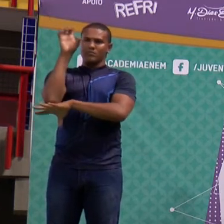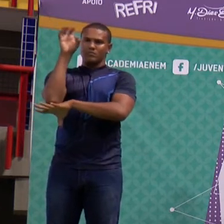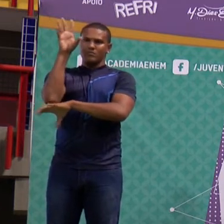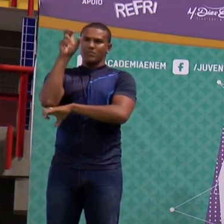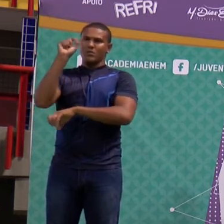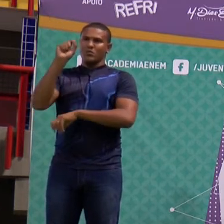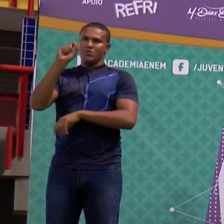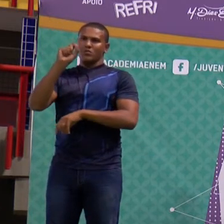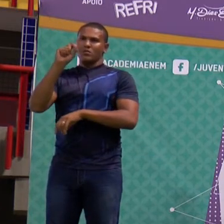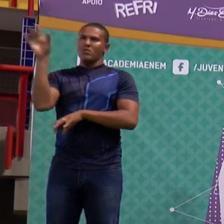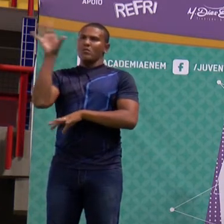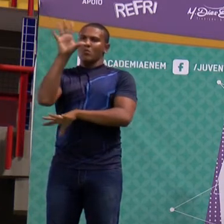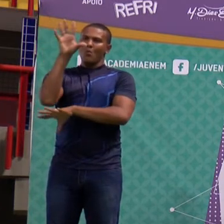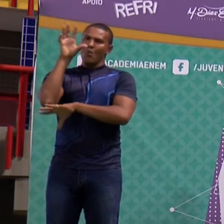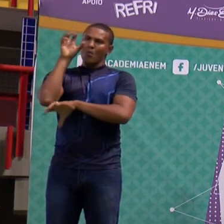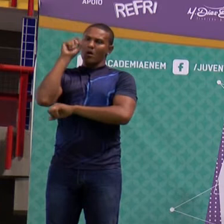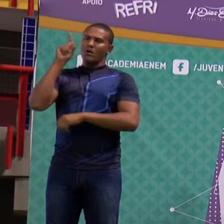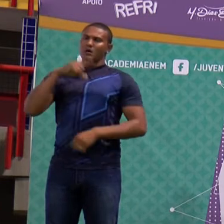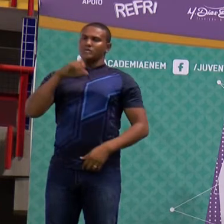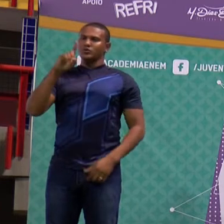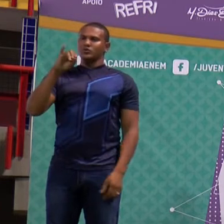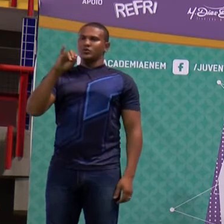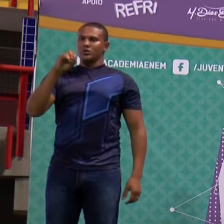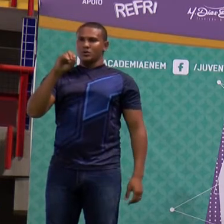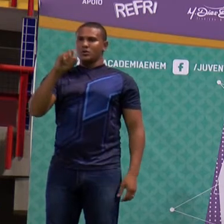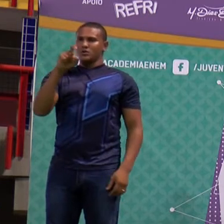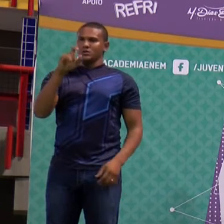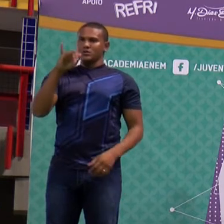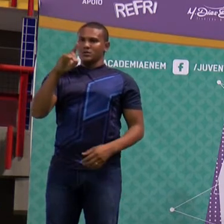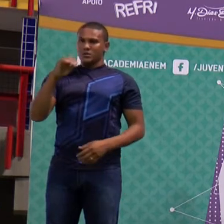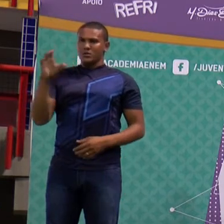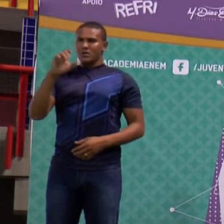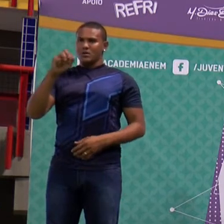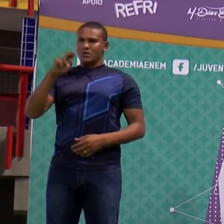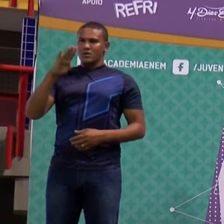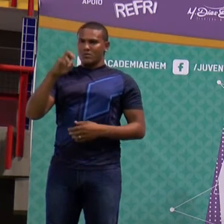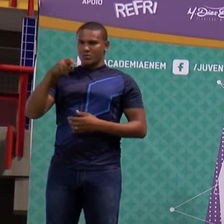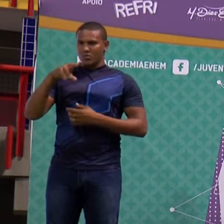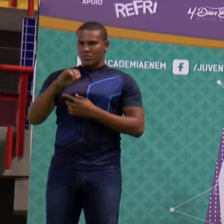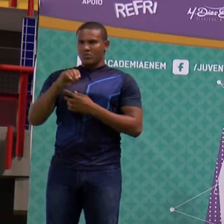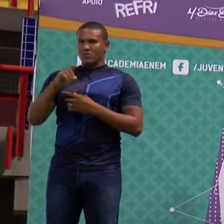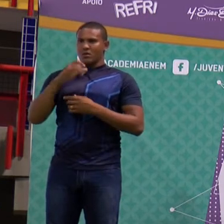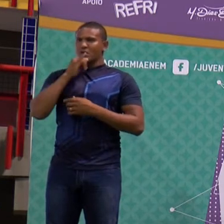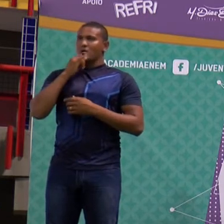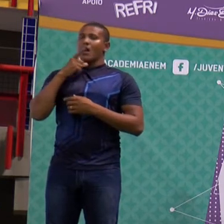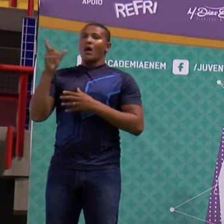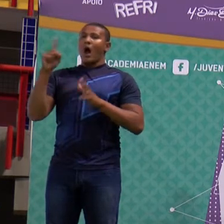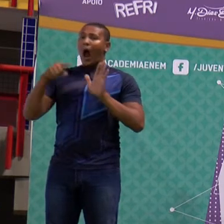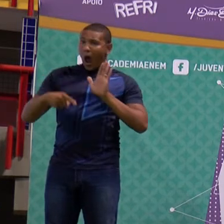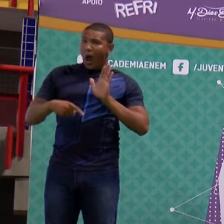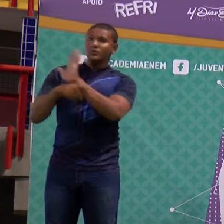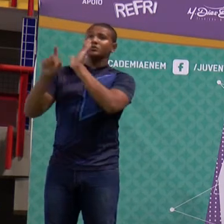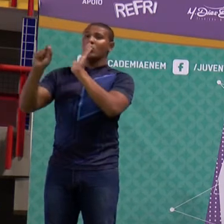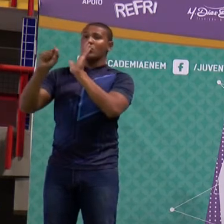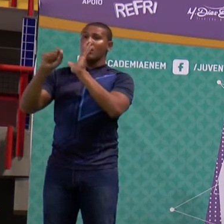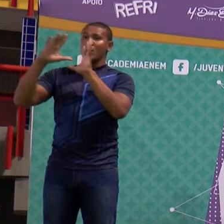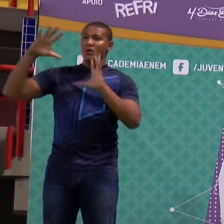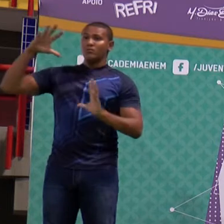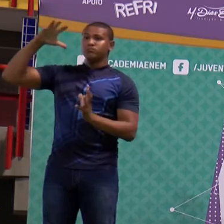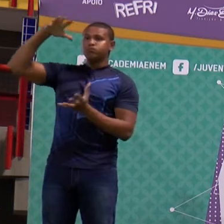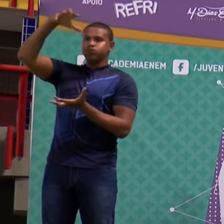sequestrador do dióxido de carbono atmosférico e vai contribuir para amenizar a